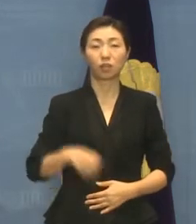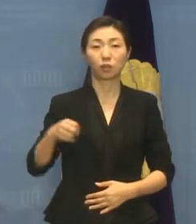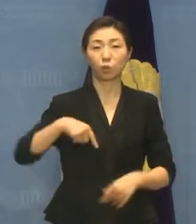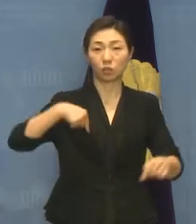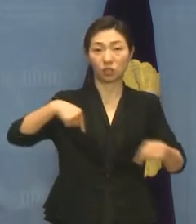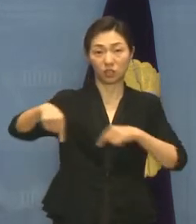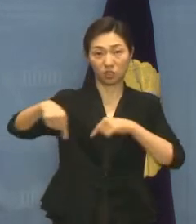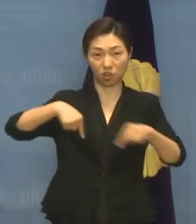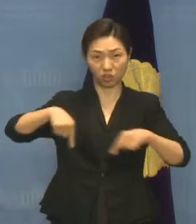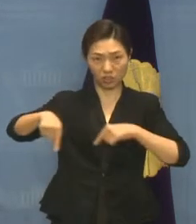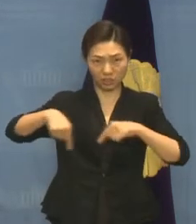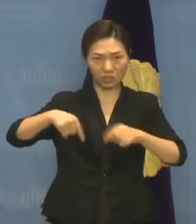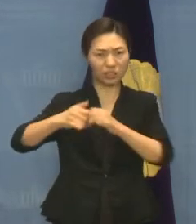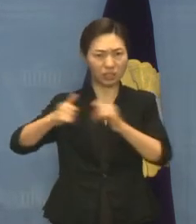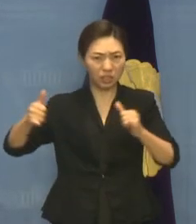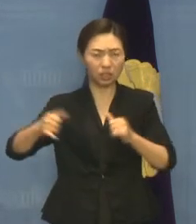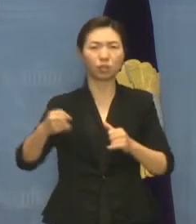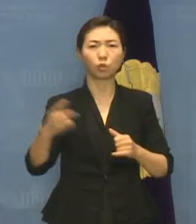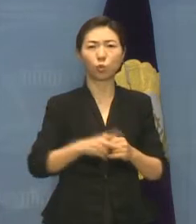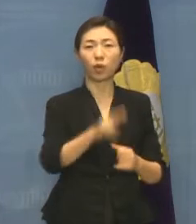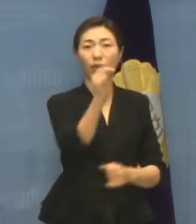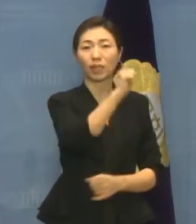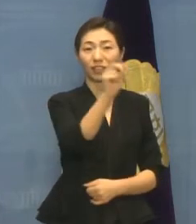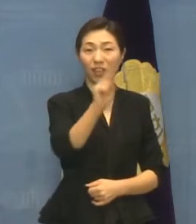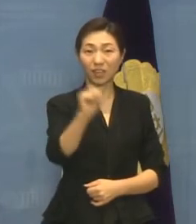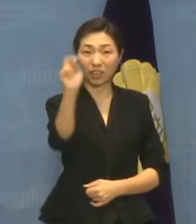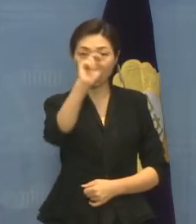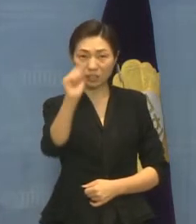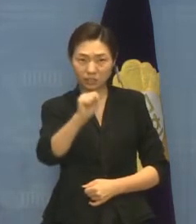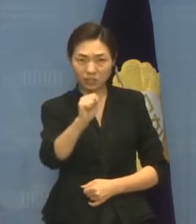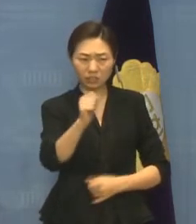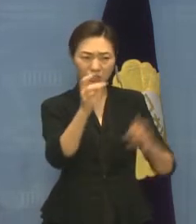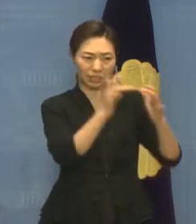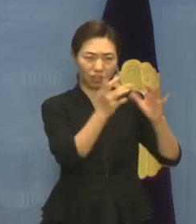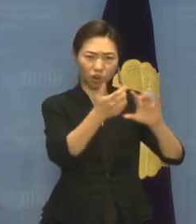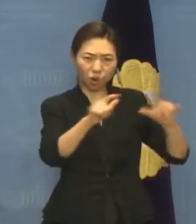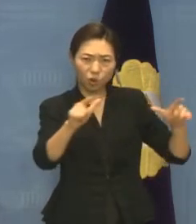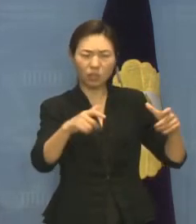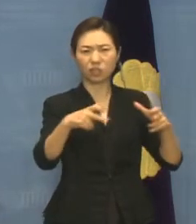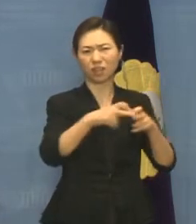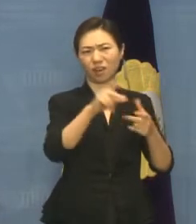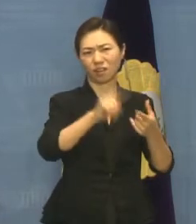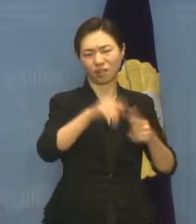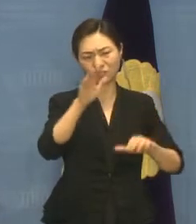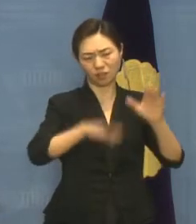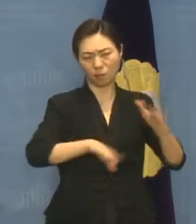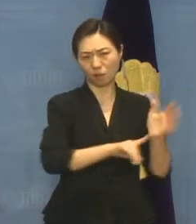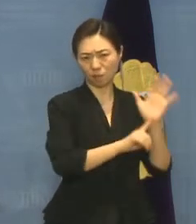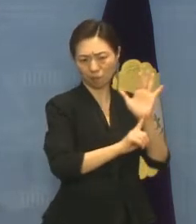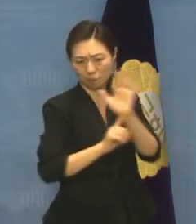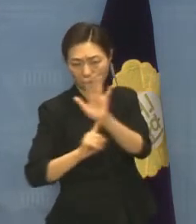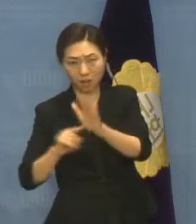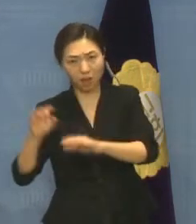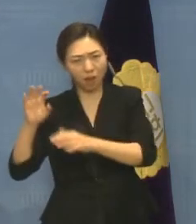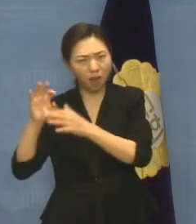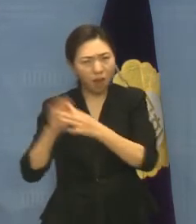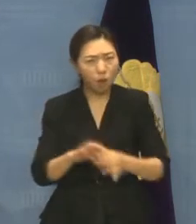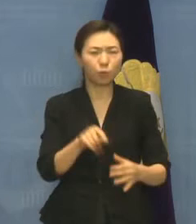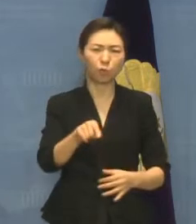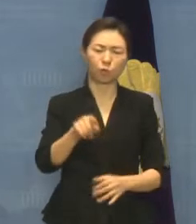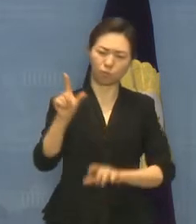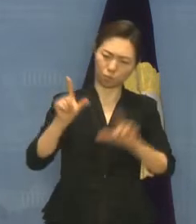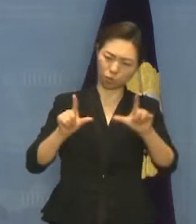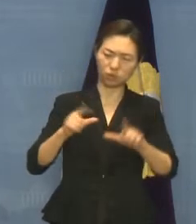소셜미디어에서 장애인에 대한 차별적인 태도와 표현이 계속되고 있음을 깊이